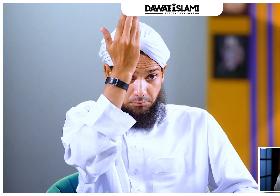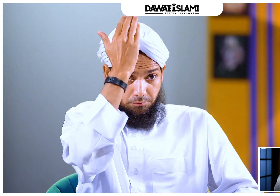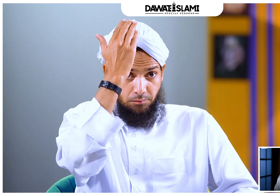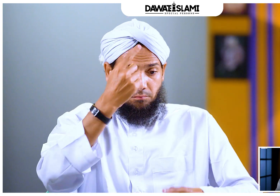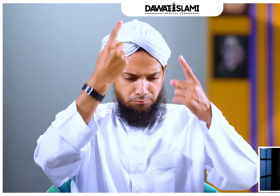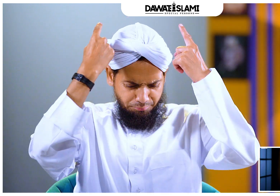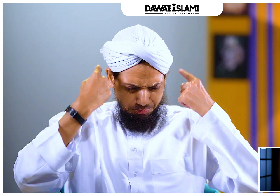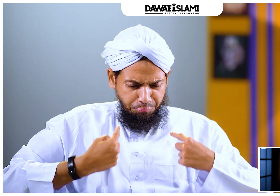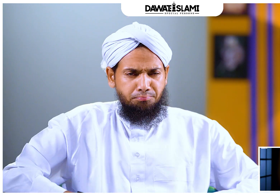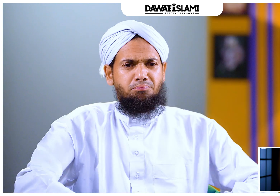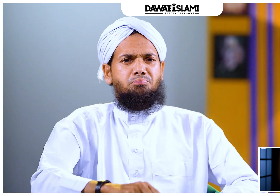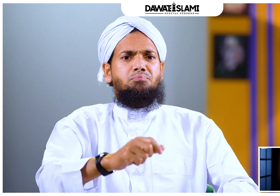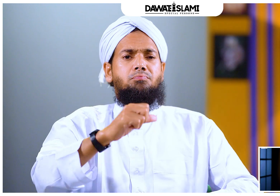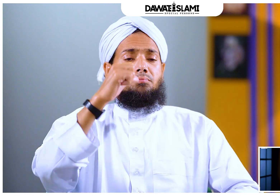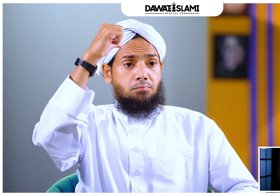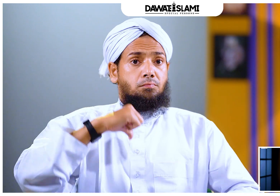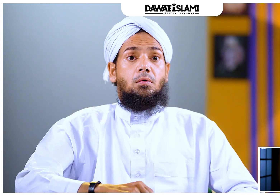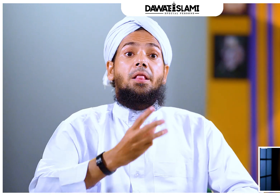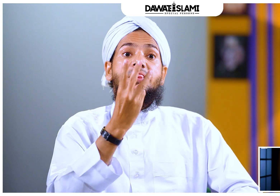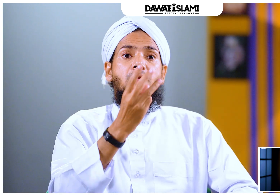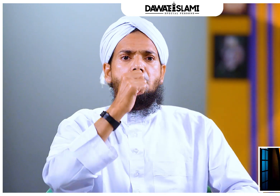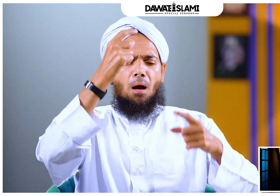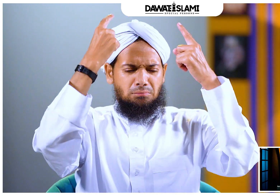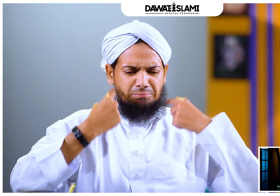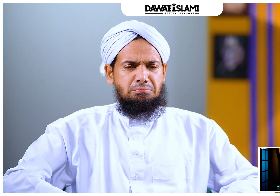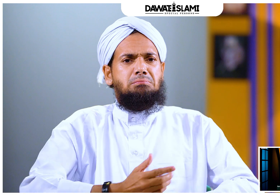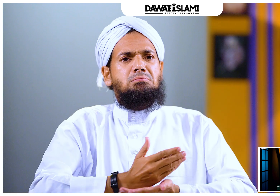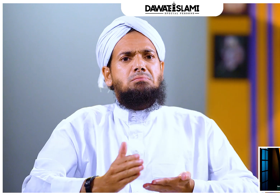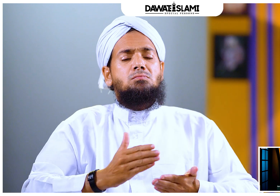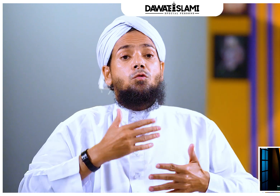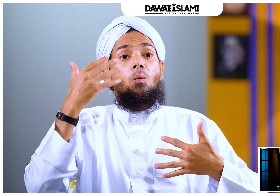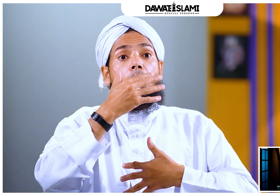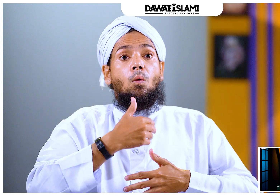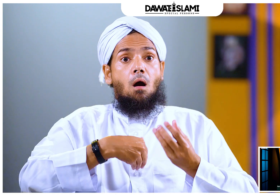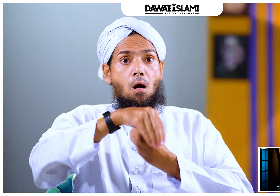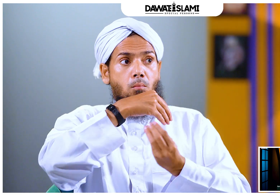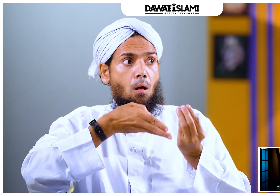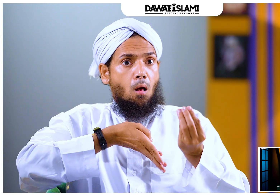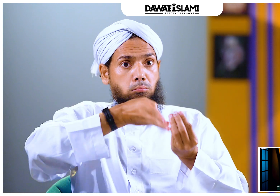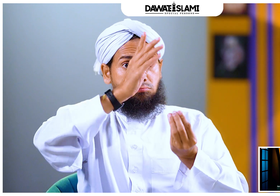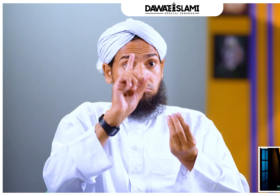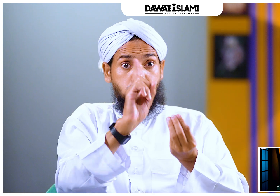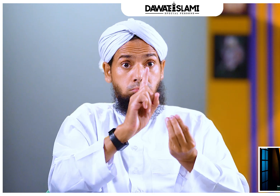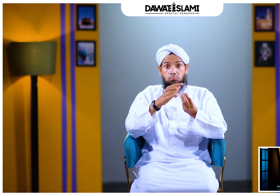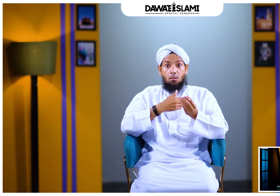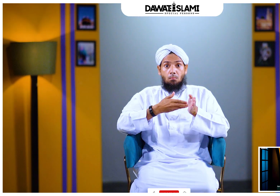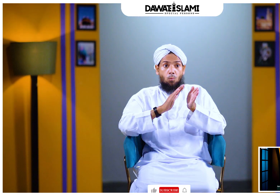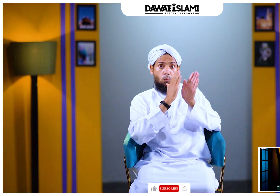سر پر اور پھر تمام بدن پر تین بار پانی بہائیں یاد رکھیں کہ غسل کرتے وقت قبلہ رخ نہ ہو نہ ہی قبلے کی طرف